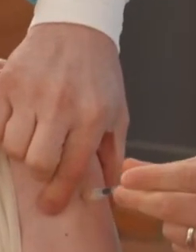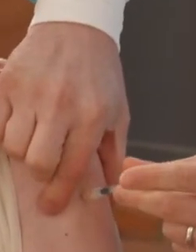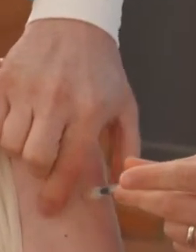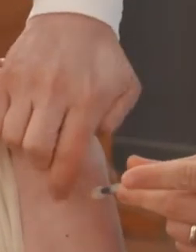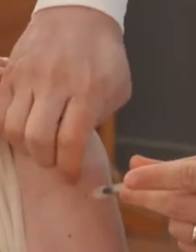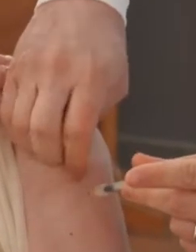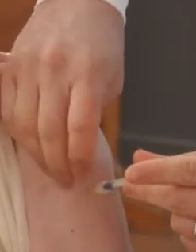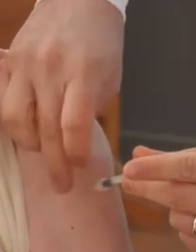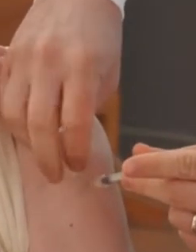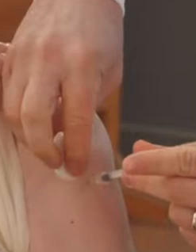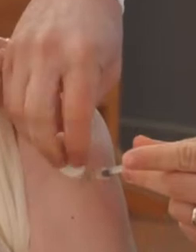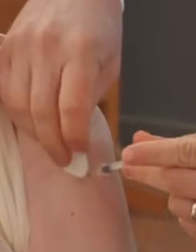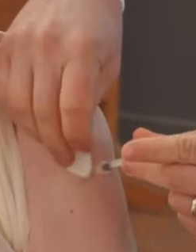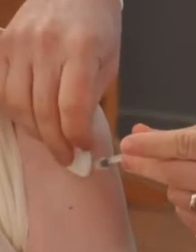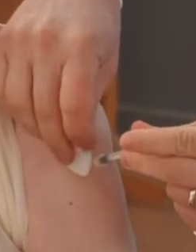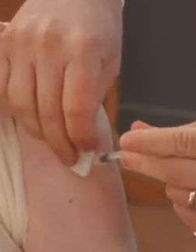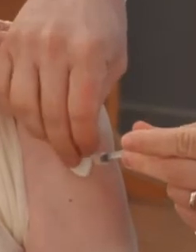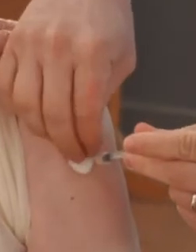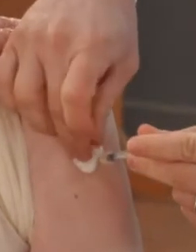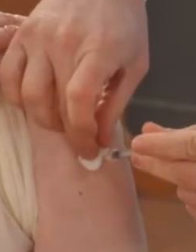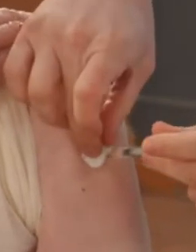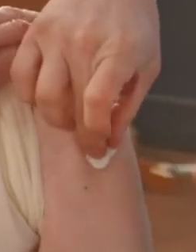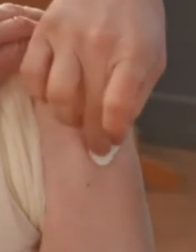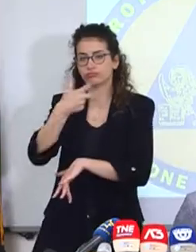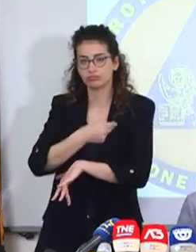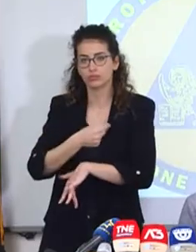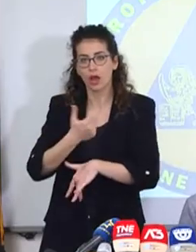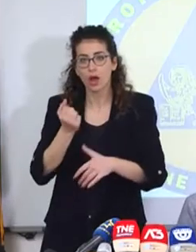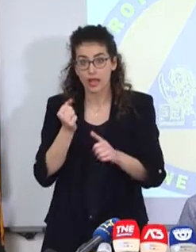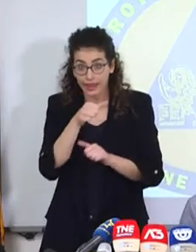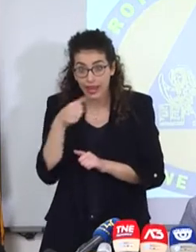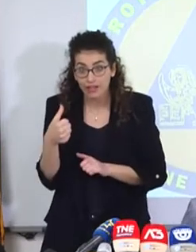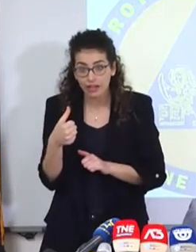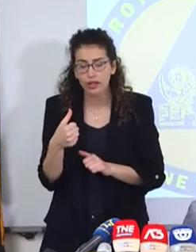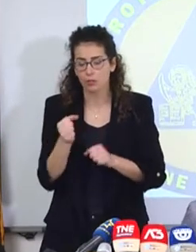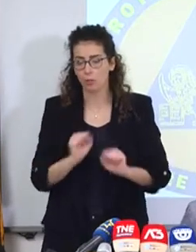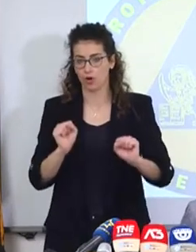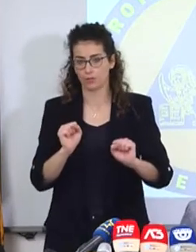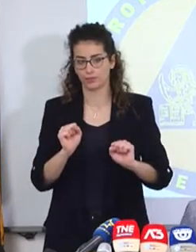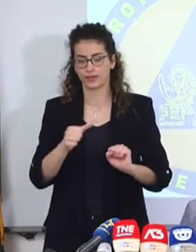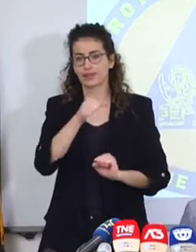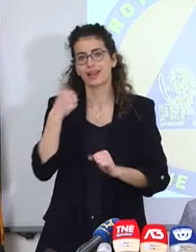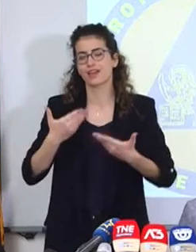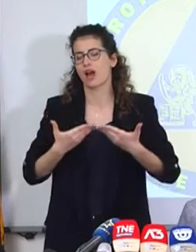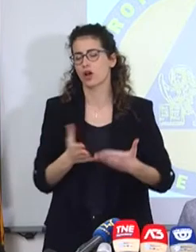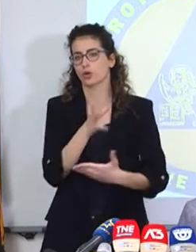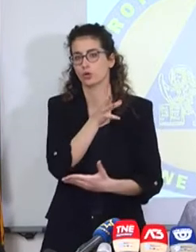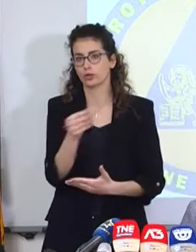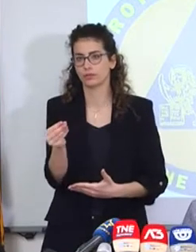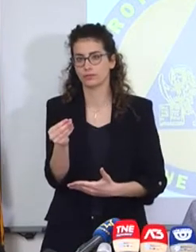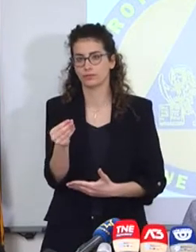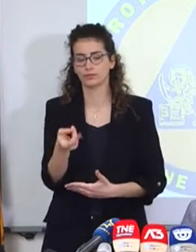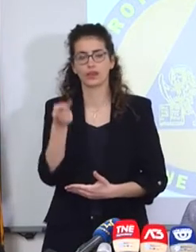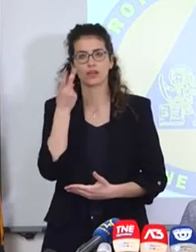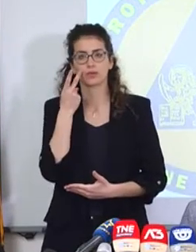dare una mano nelle pratiche di accettazione o di accoglienza delle persone. C'è bisogno dell'aiuto di tutti. Abbiamo visto che sotto